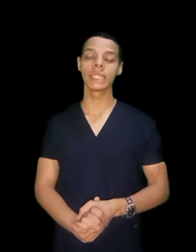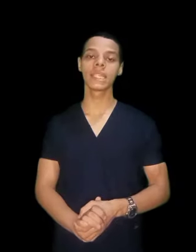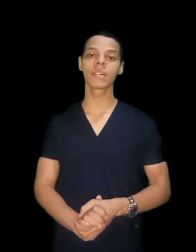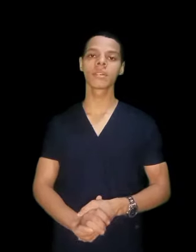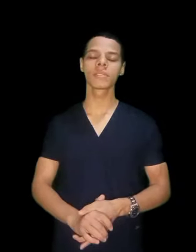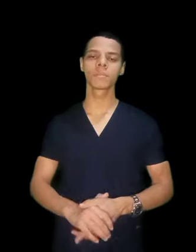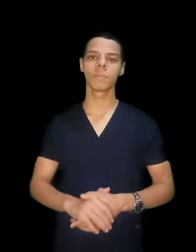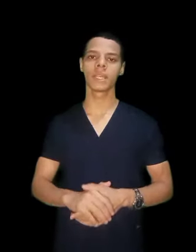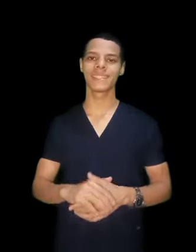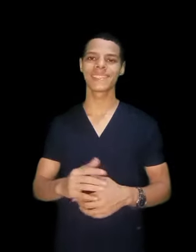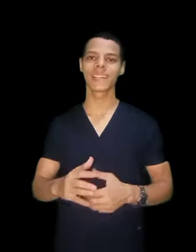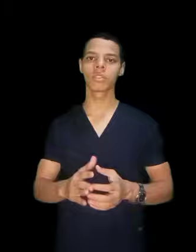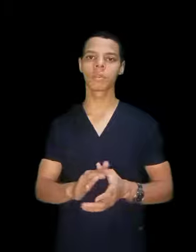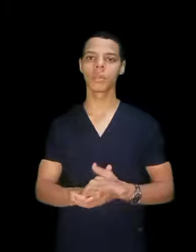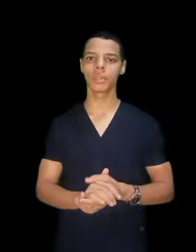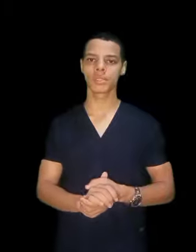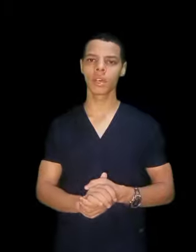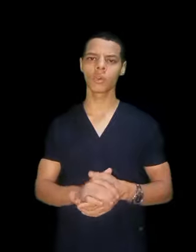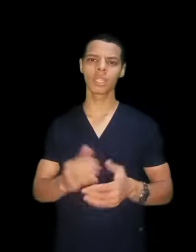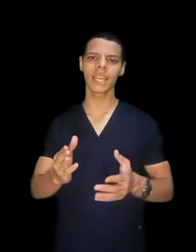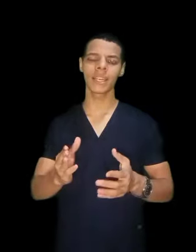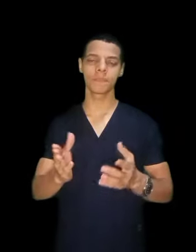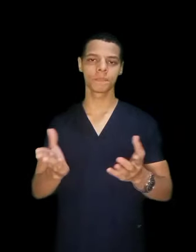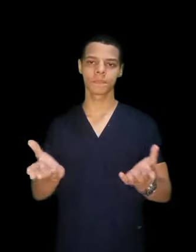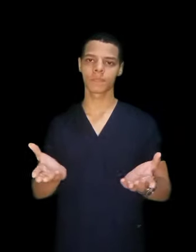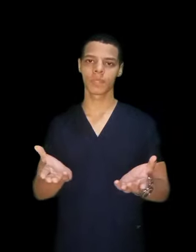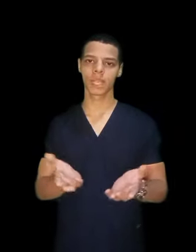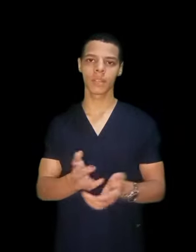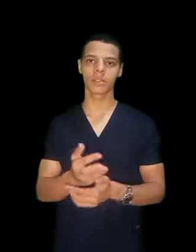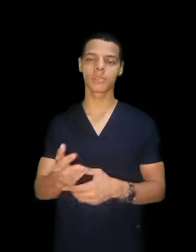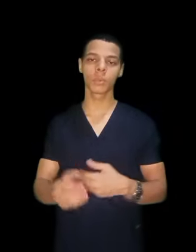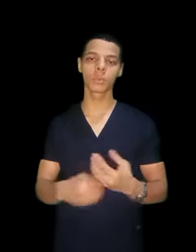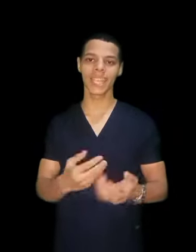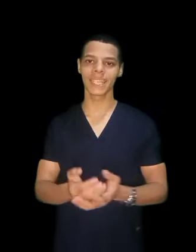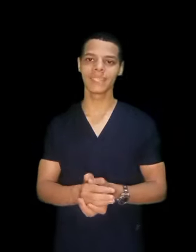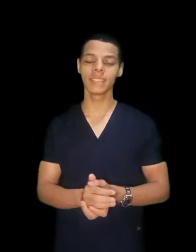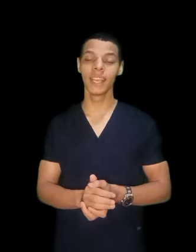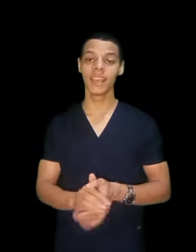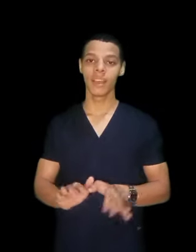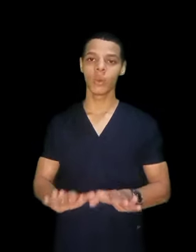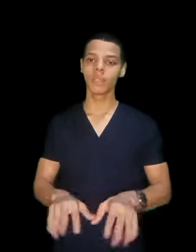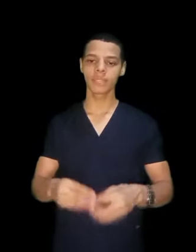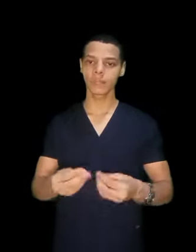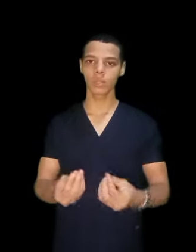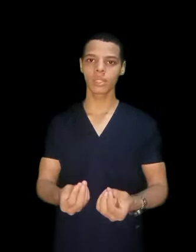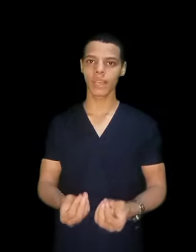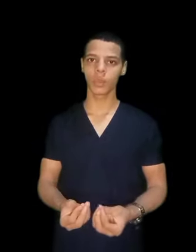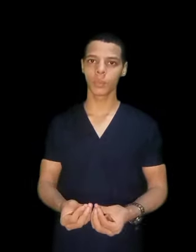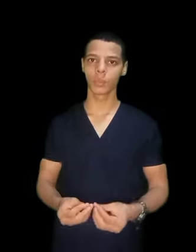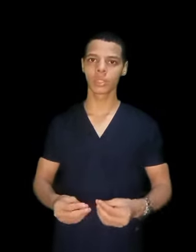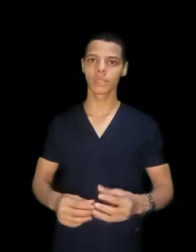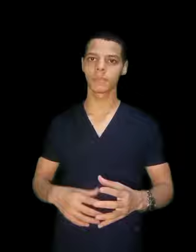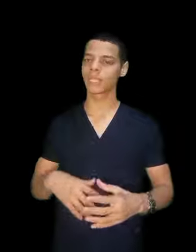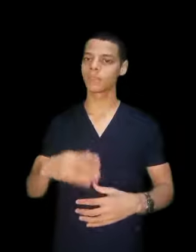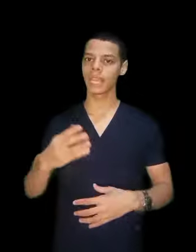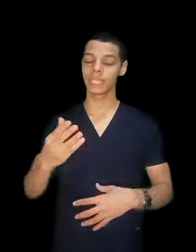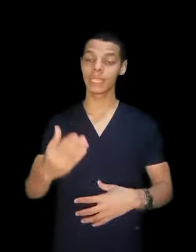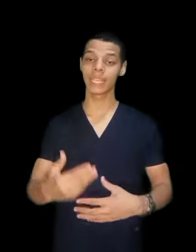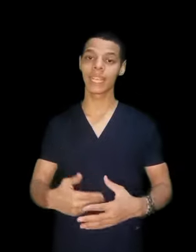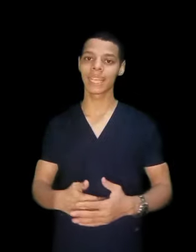عندنا قسم تسجيل طبي وبعصاء وده قسم ممتع جدا هو انت بتعود على كمبيوتر بدي يبدأ يجي